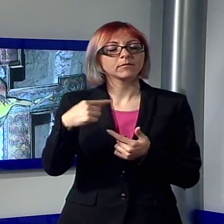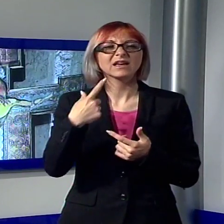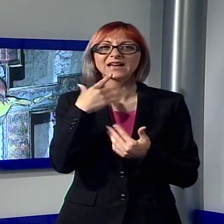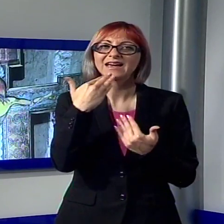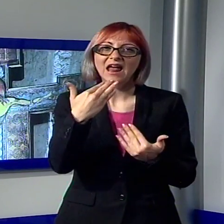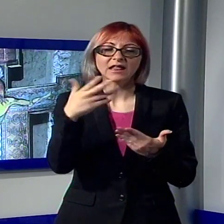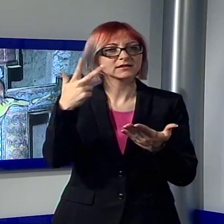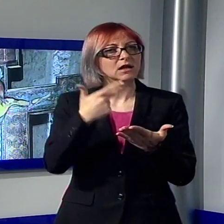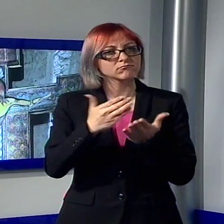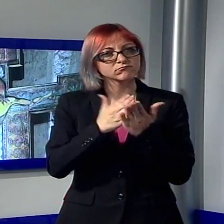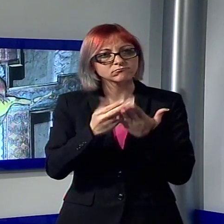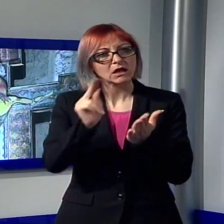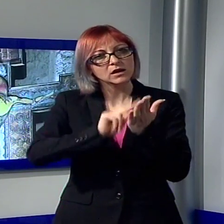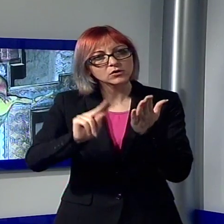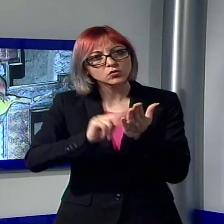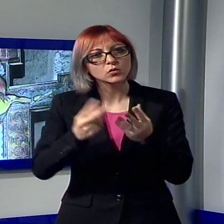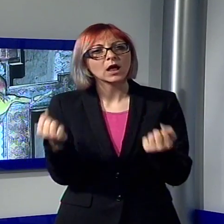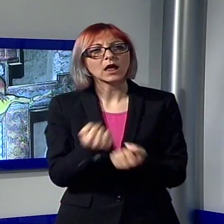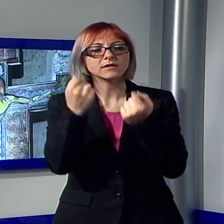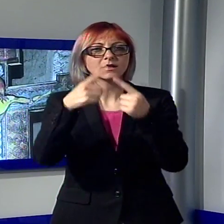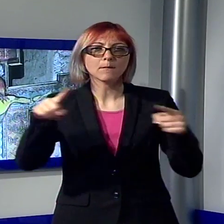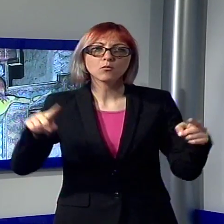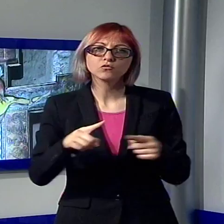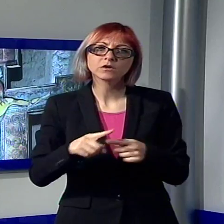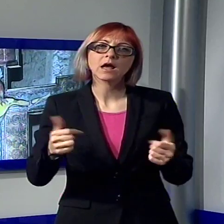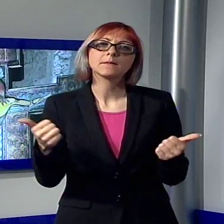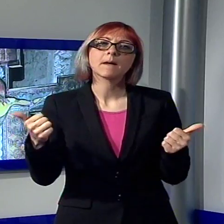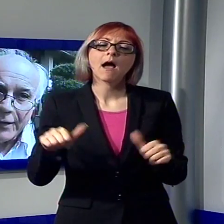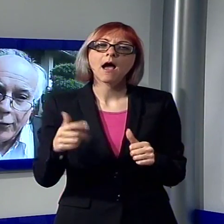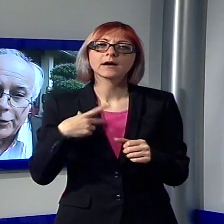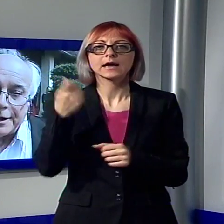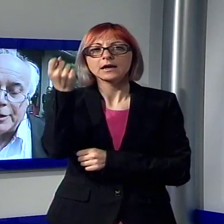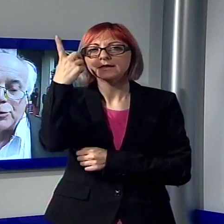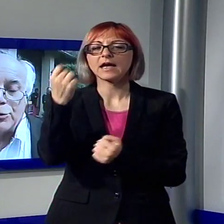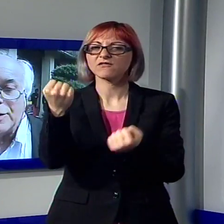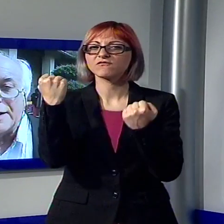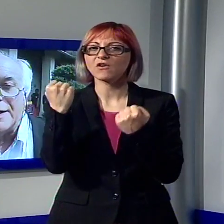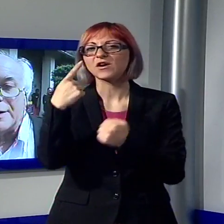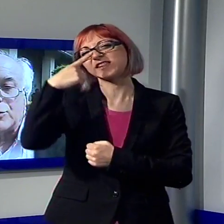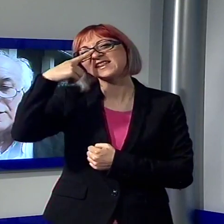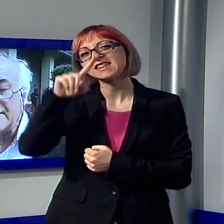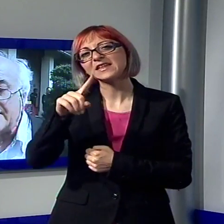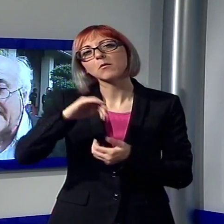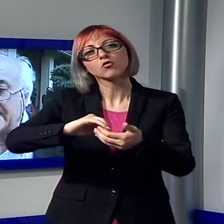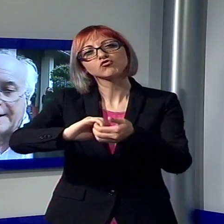letteratura, le iniziative musicali e anche alcune idee forti che sono quelle della solidarietà, della